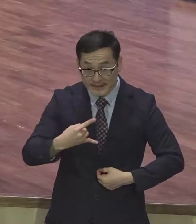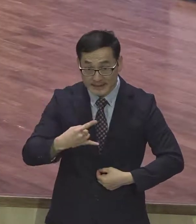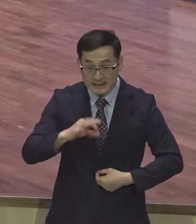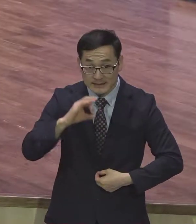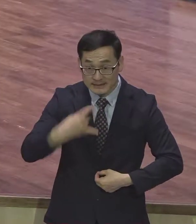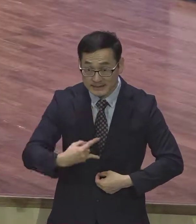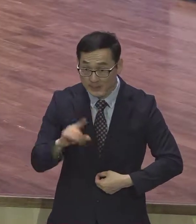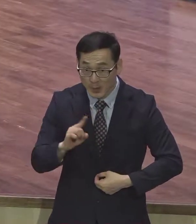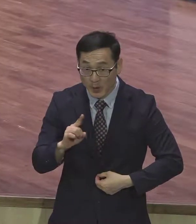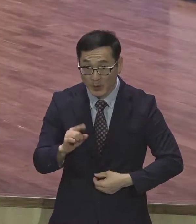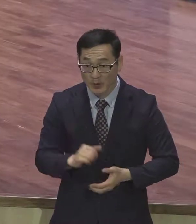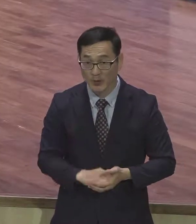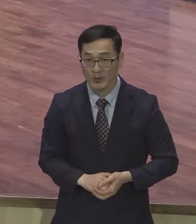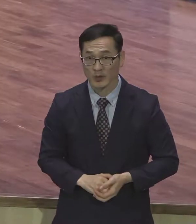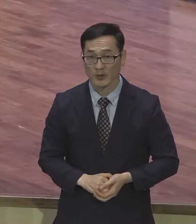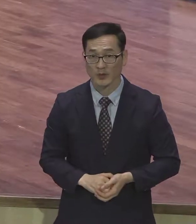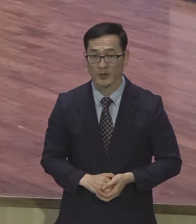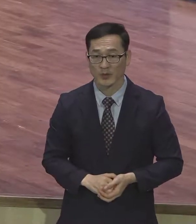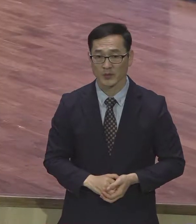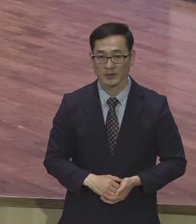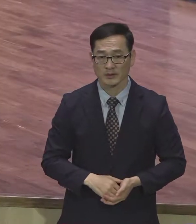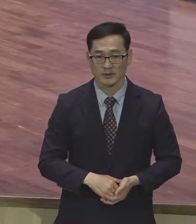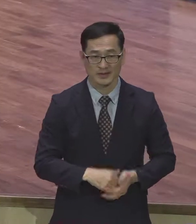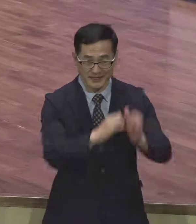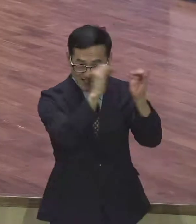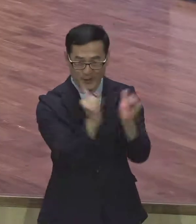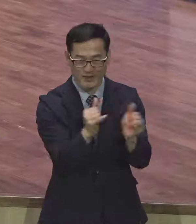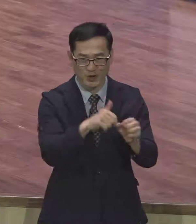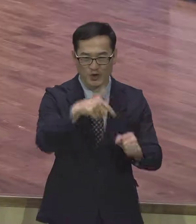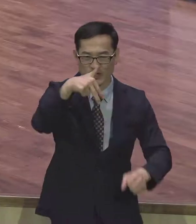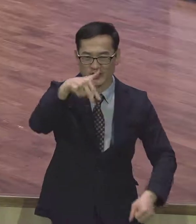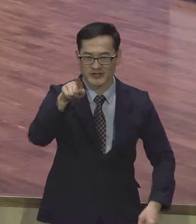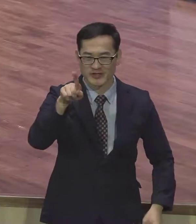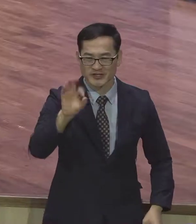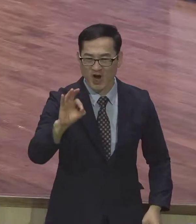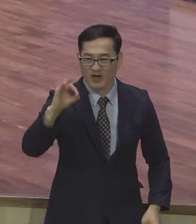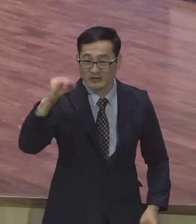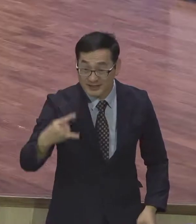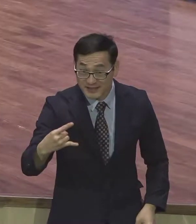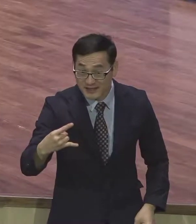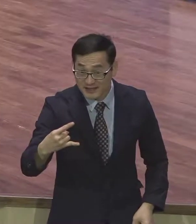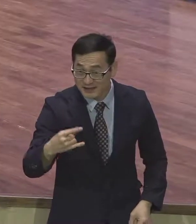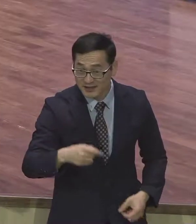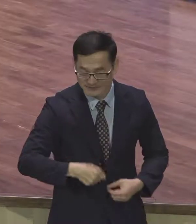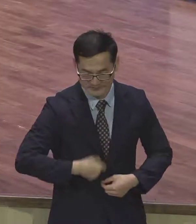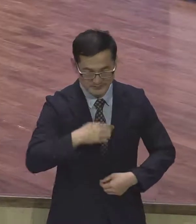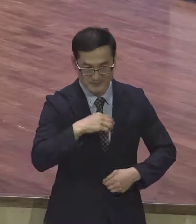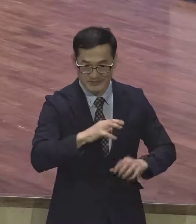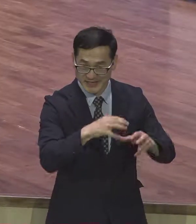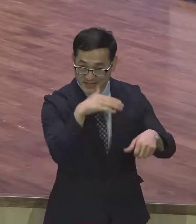단순히 사회적 어떤 정의를 말하는 그런 개념이 아니에요. 사회적 정의, 세상적인 정의를 말하는 게 아니에요.